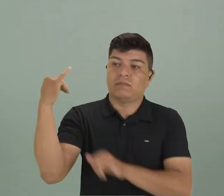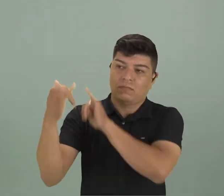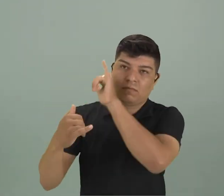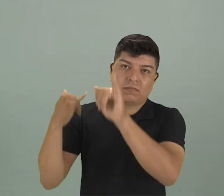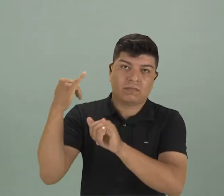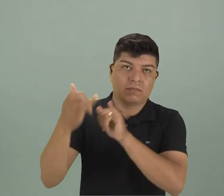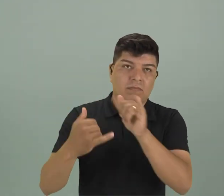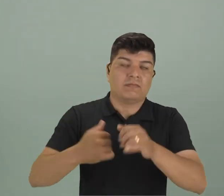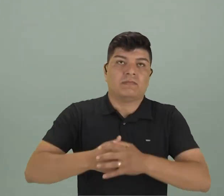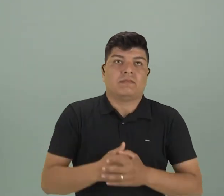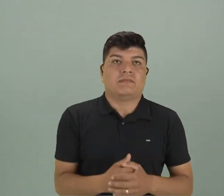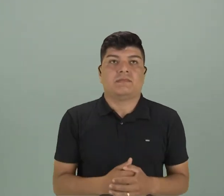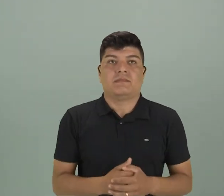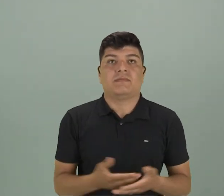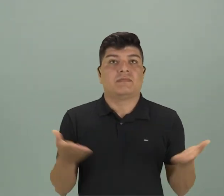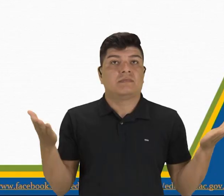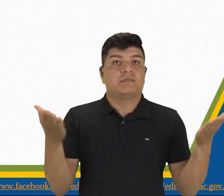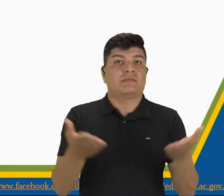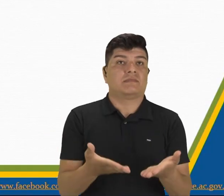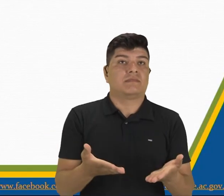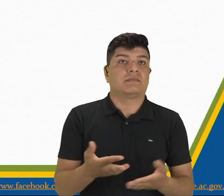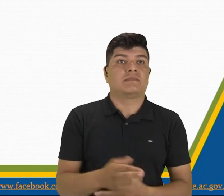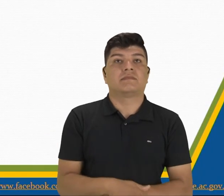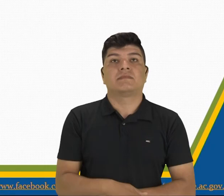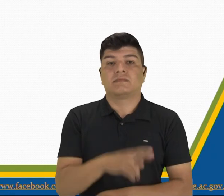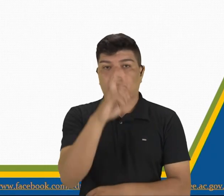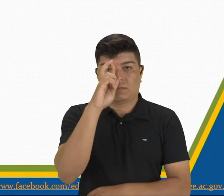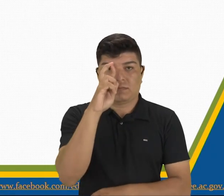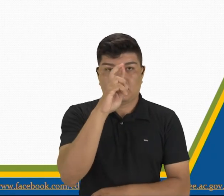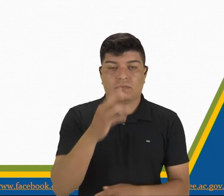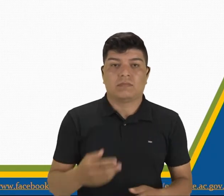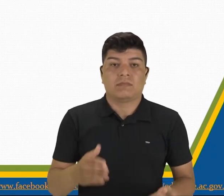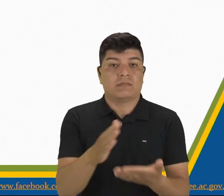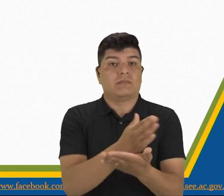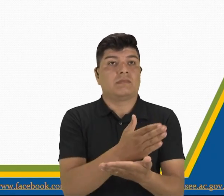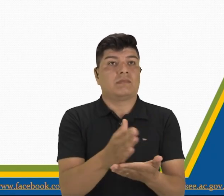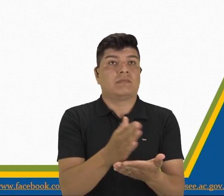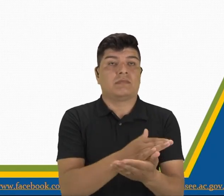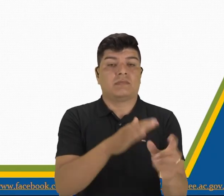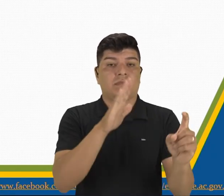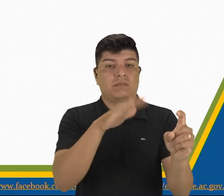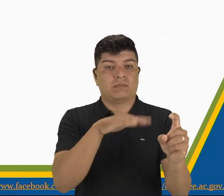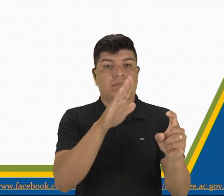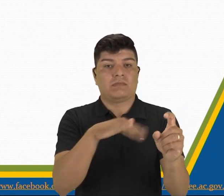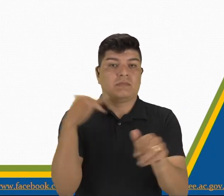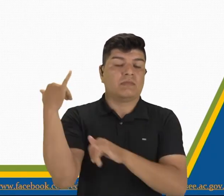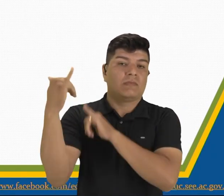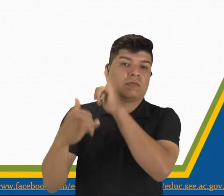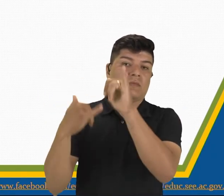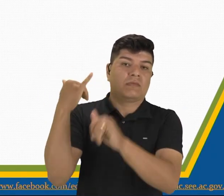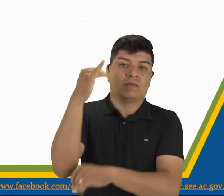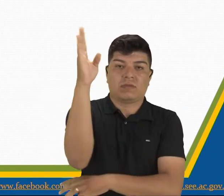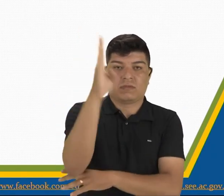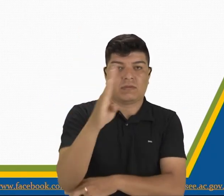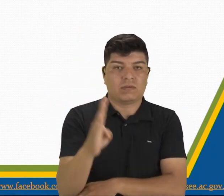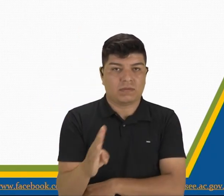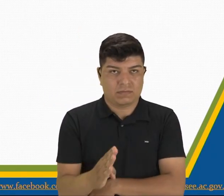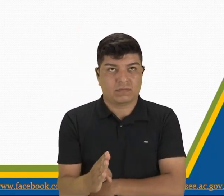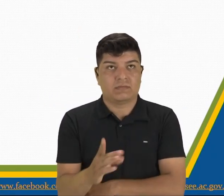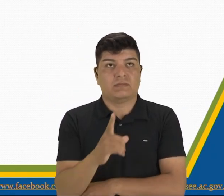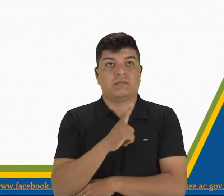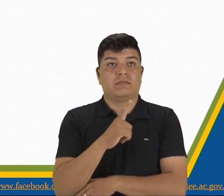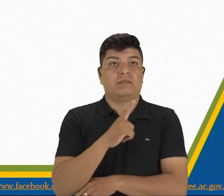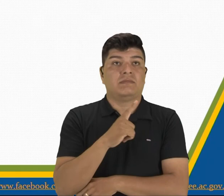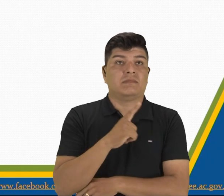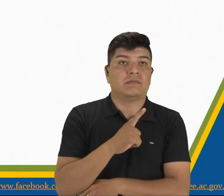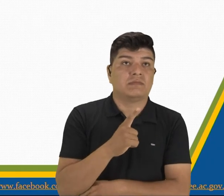Entonces, ahora, observamos los mitos y lendas brasileños. Nos tenemos